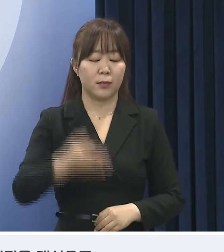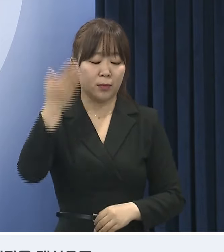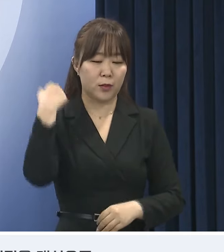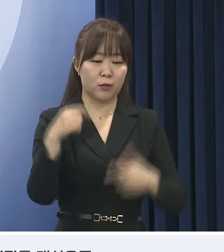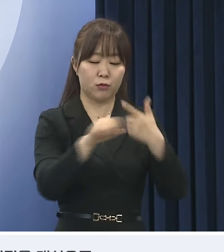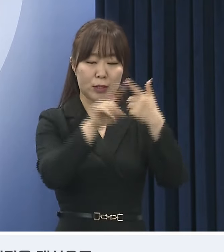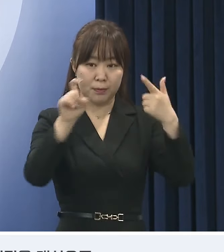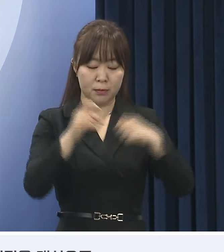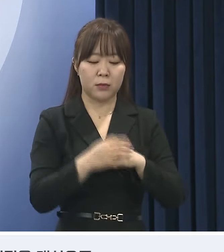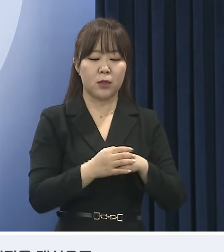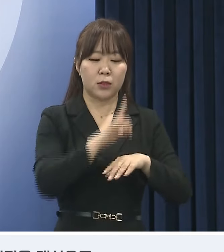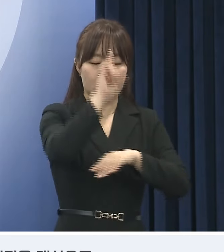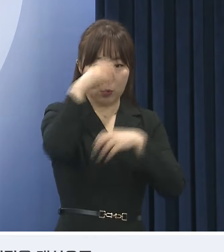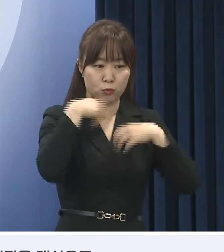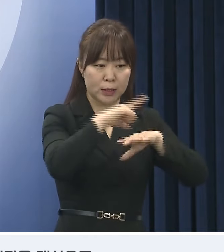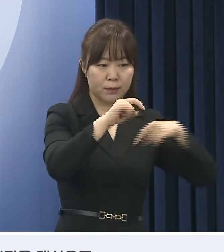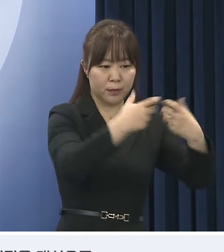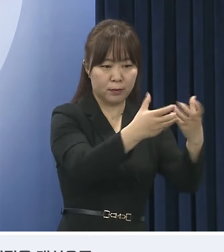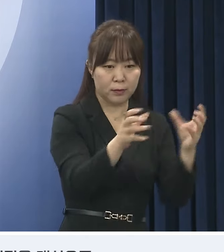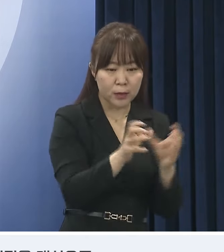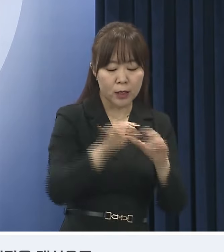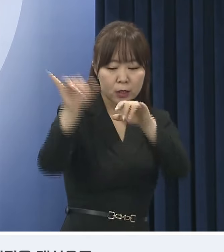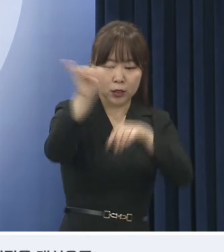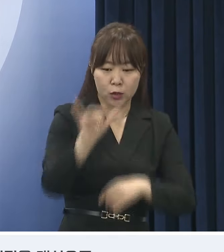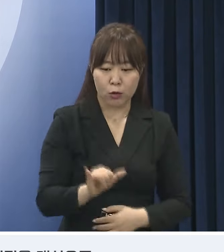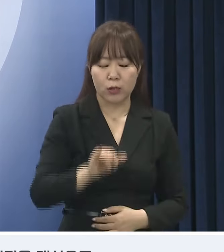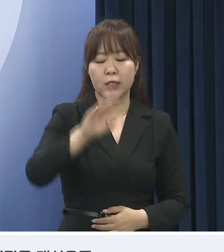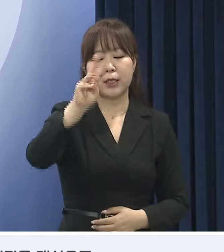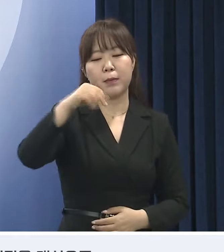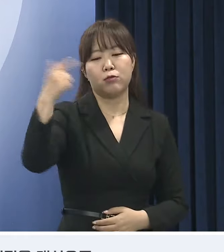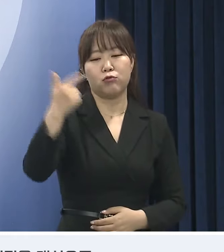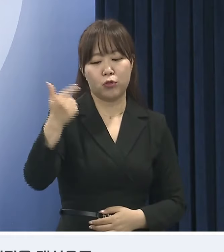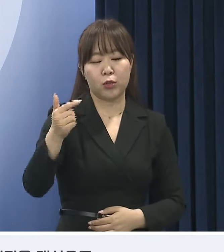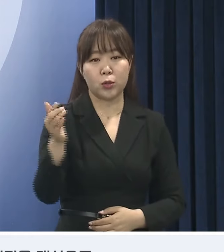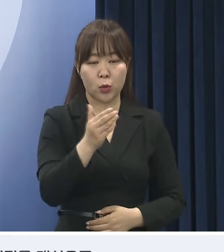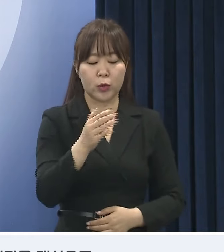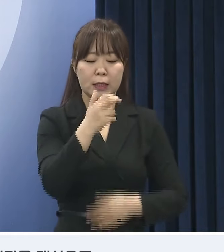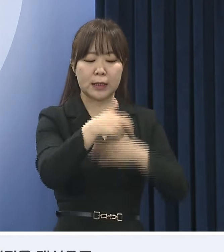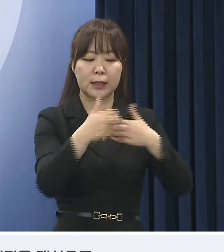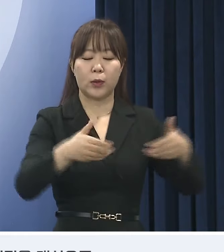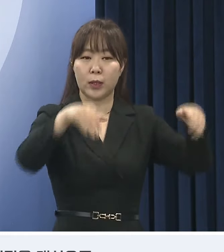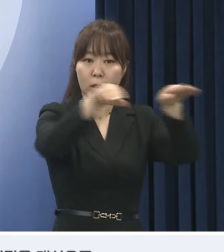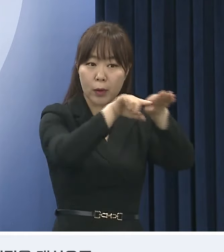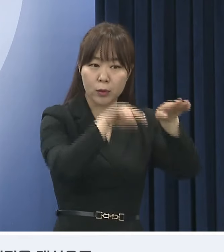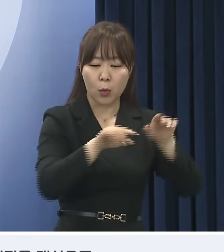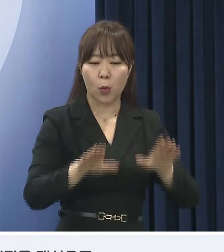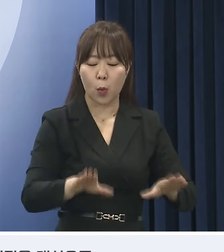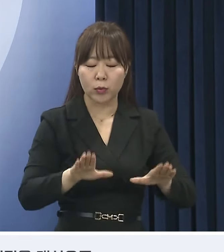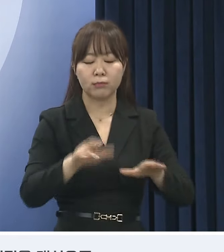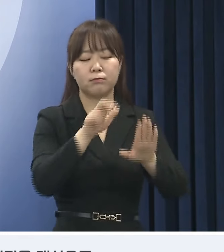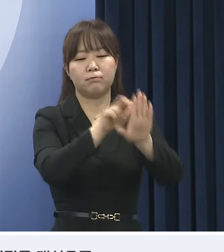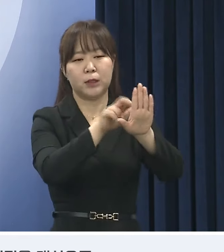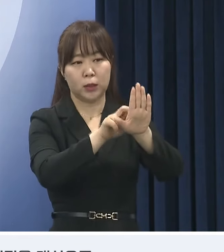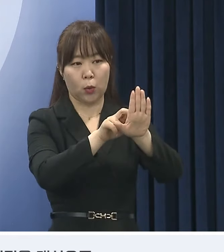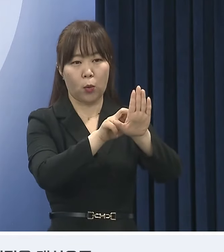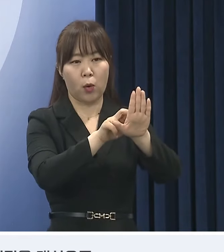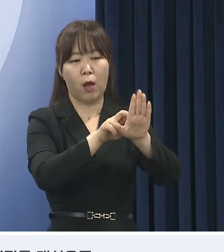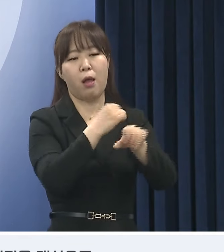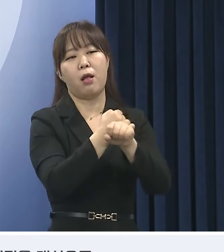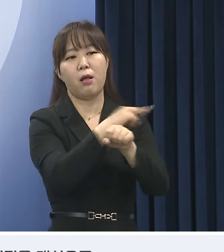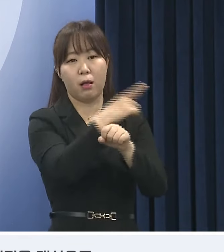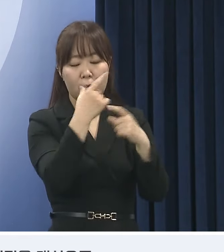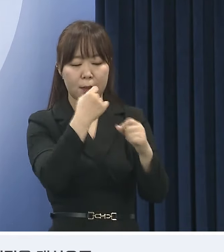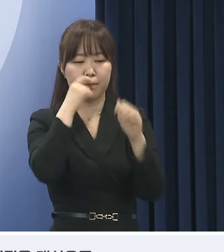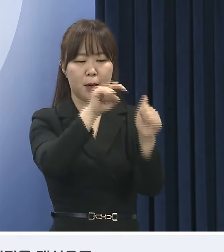10일 정부와 지자체는 전국 3만 6천여 개 의료기관을 대상으로 오늘 진료를 실시하도록